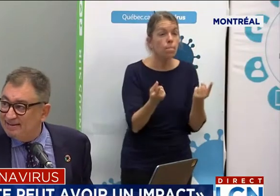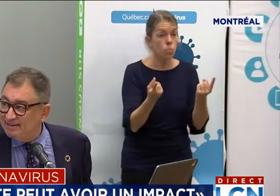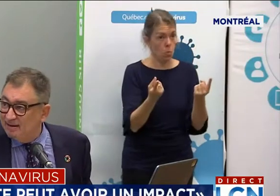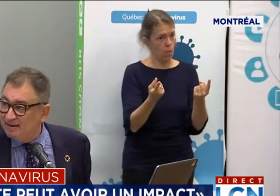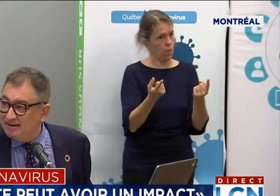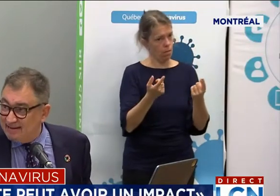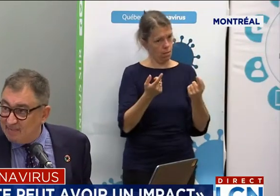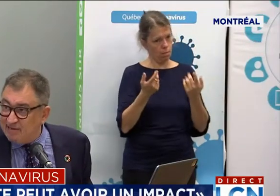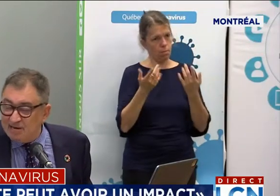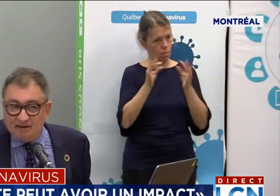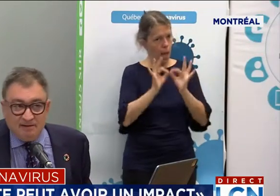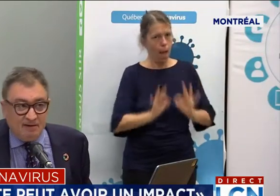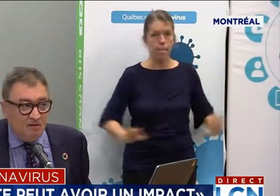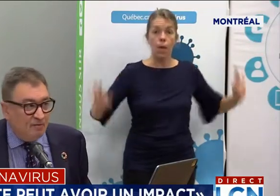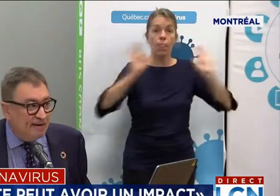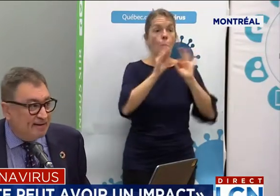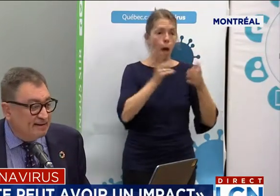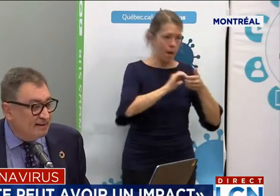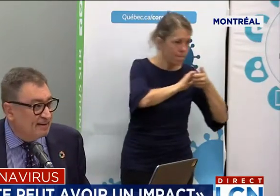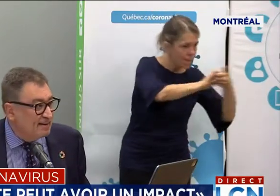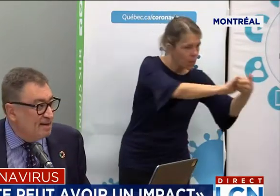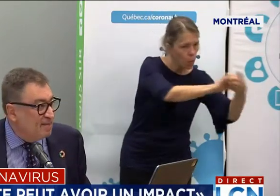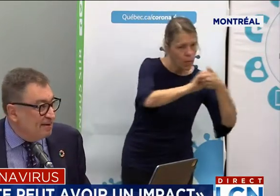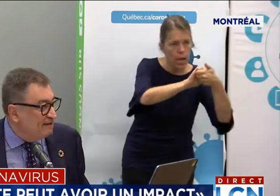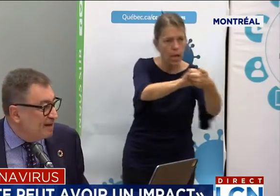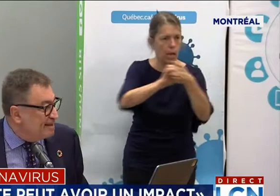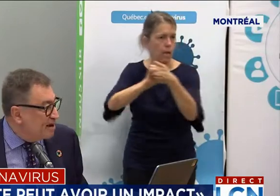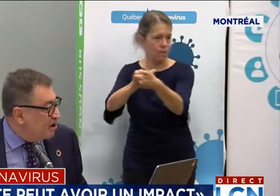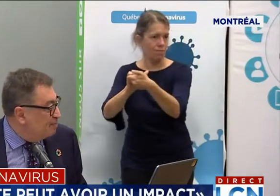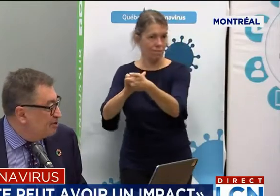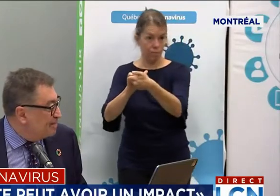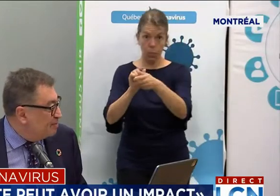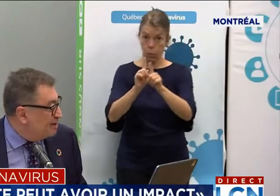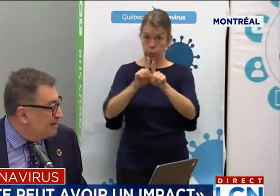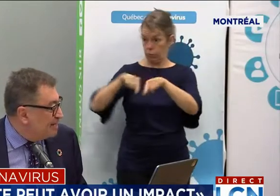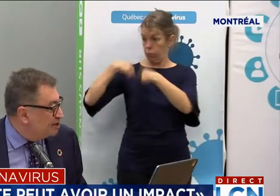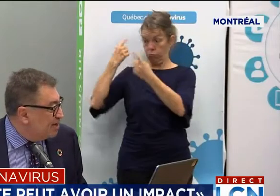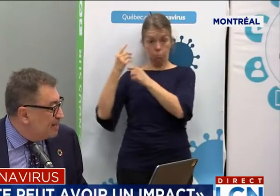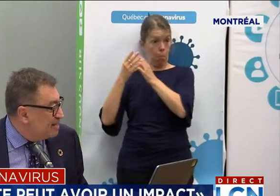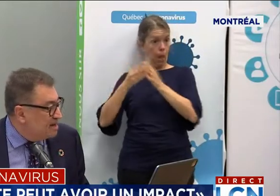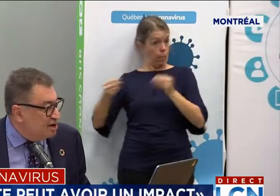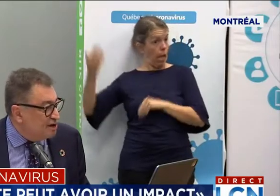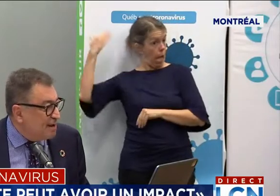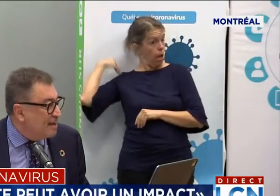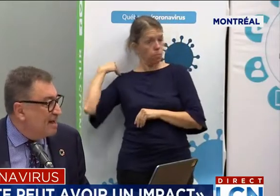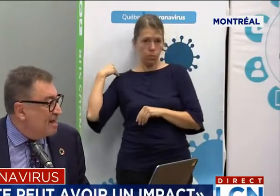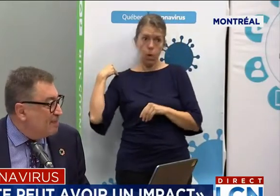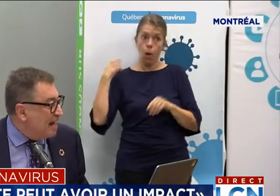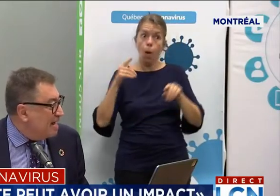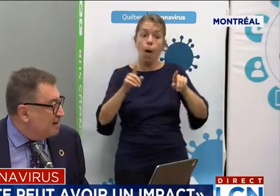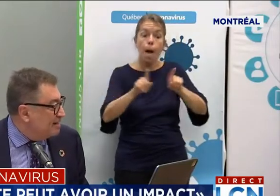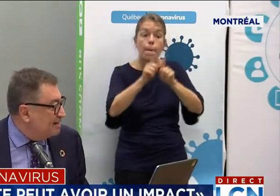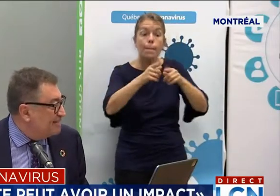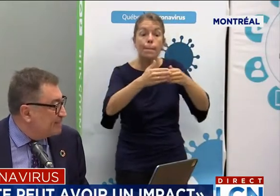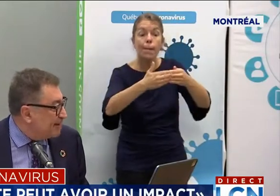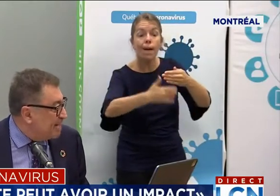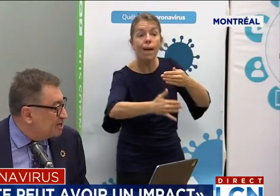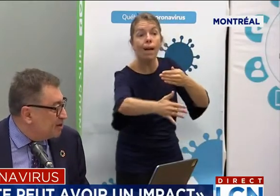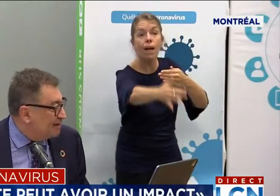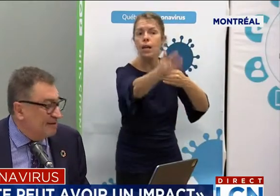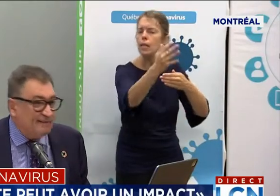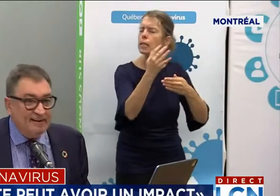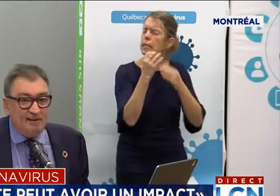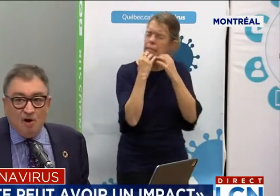solidarité qui était présente au printemps dernier, mais qui va l'être encore plus, à mon avis, actuellement, notamment par les